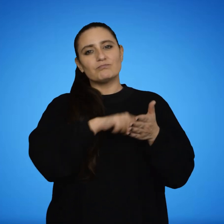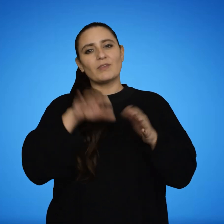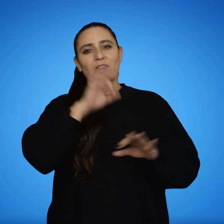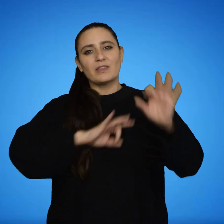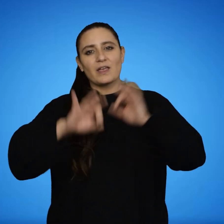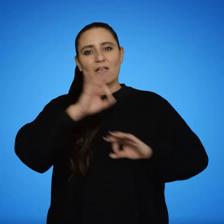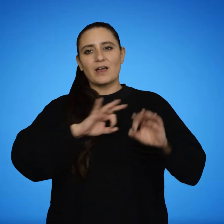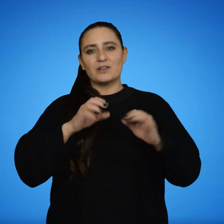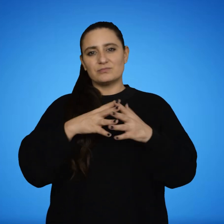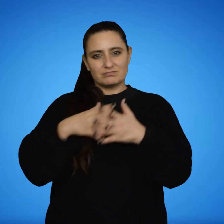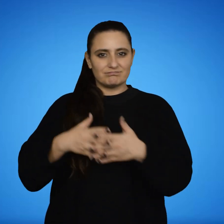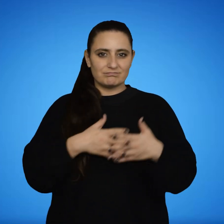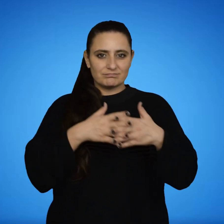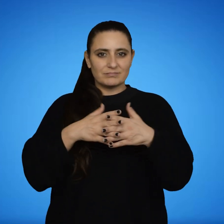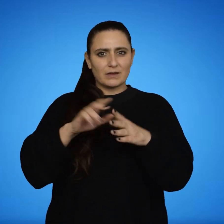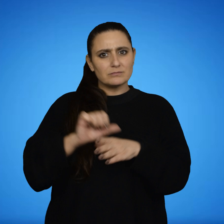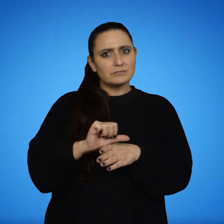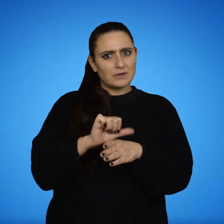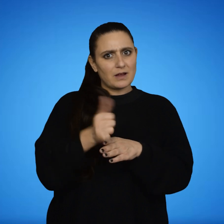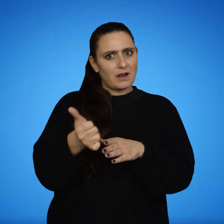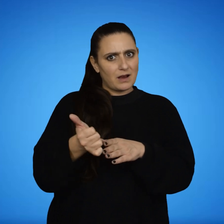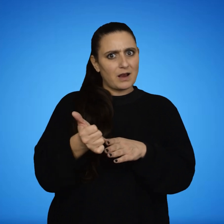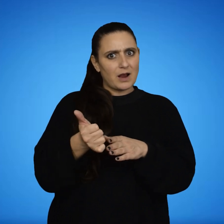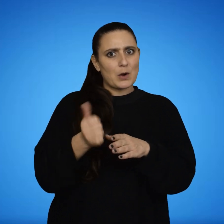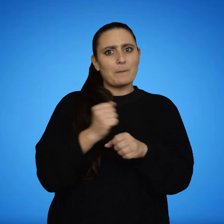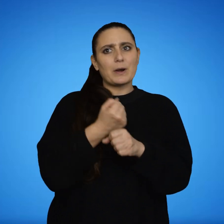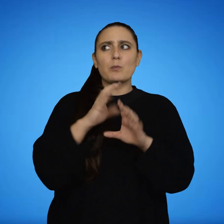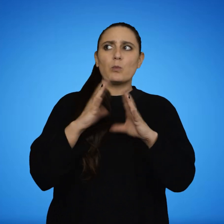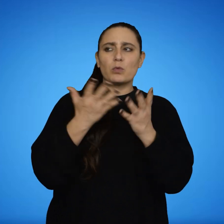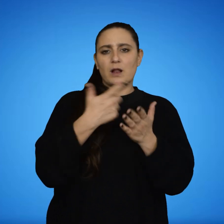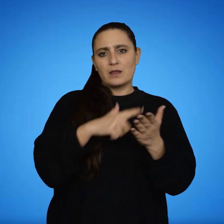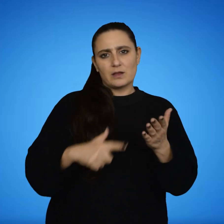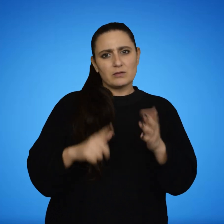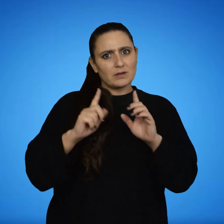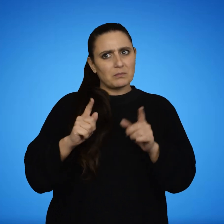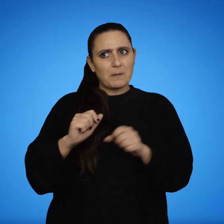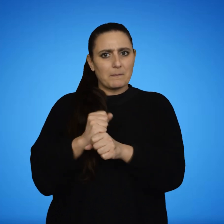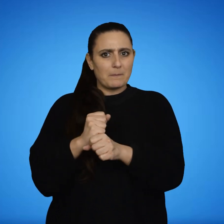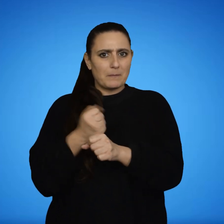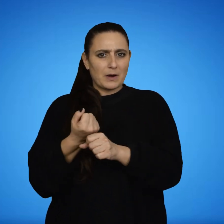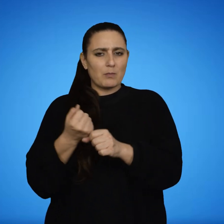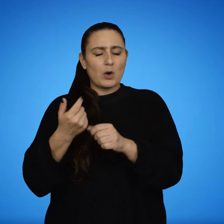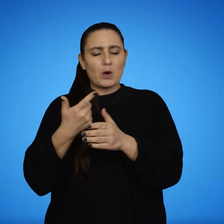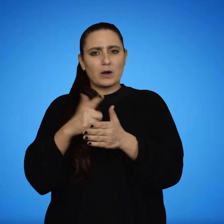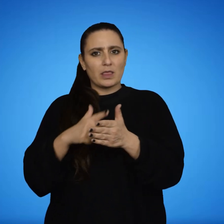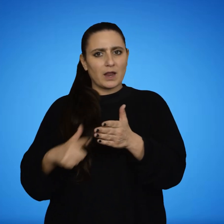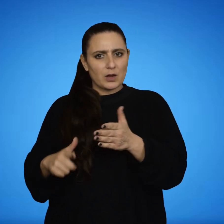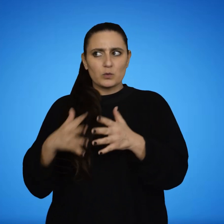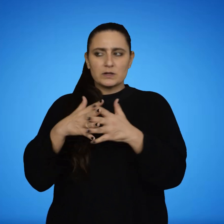Dramaturgo estadounidense. Ganó el Premio Nobel de Literatura, ganador del premio Pulitzer.